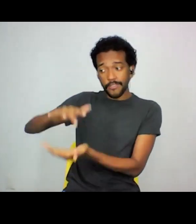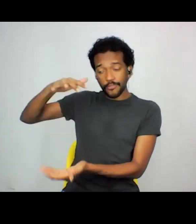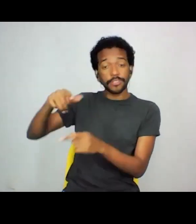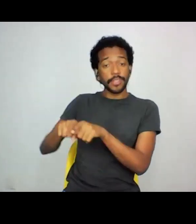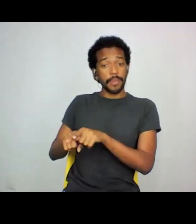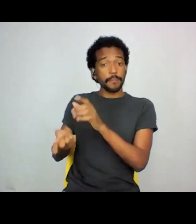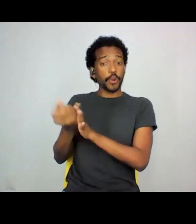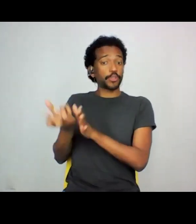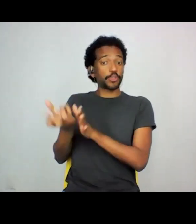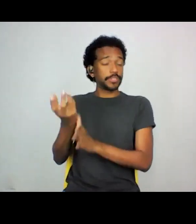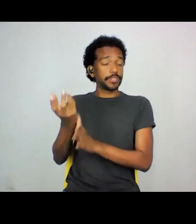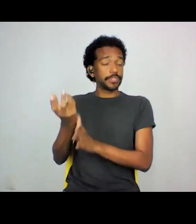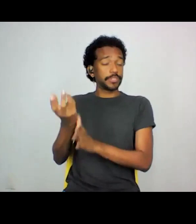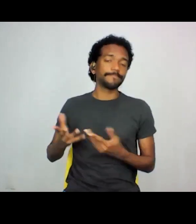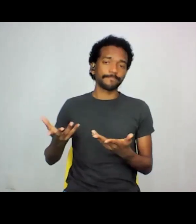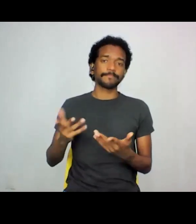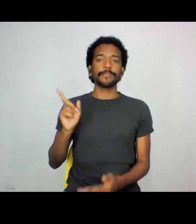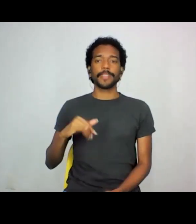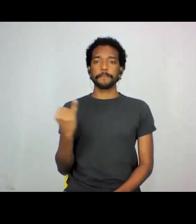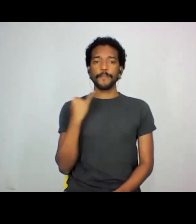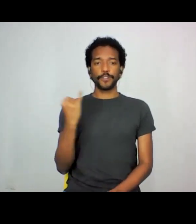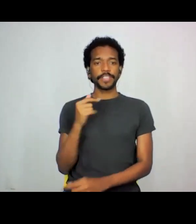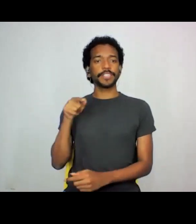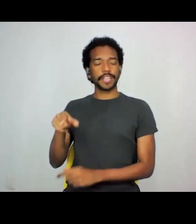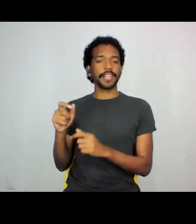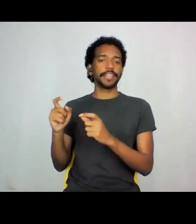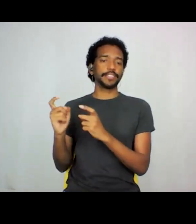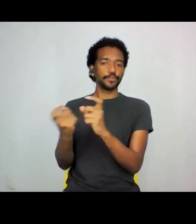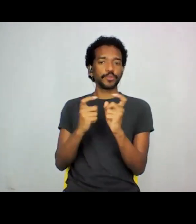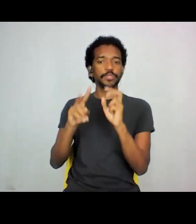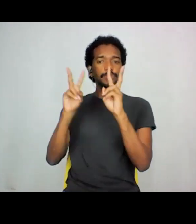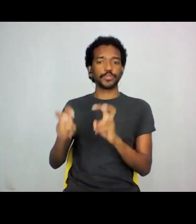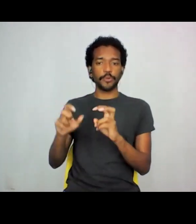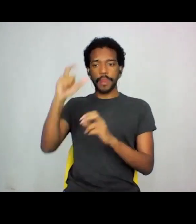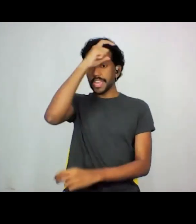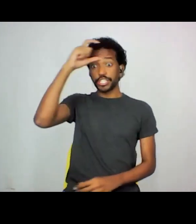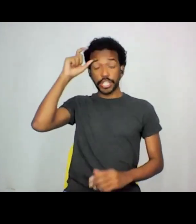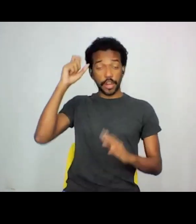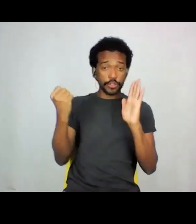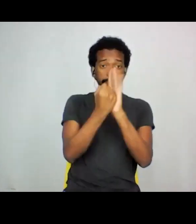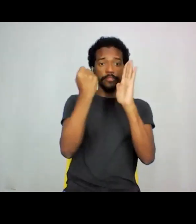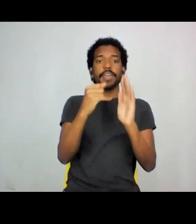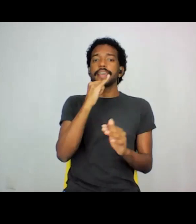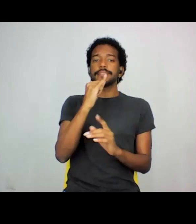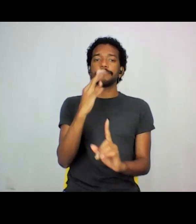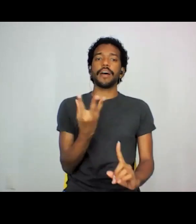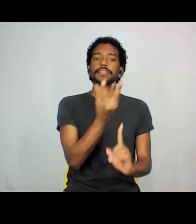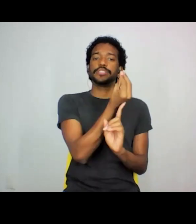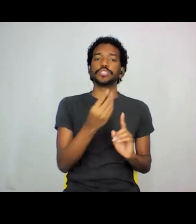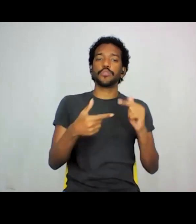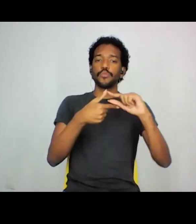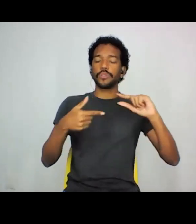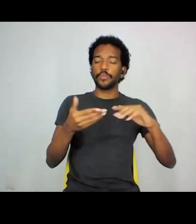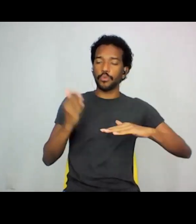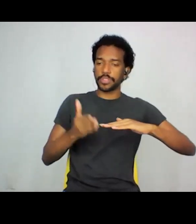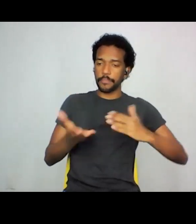É importante também essas discussões sobre estereotipização, os artistas contemporâneos, artistas